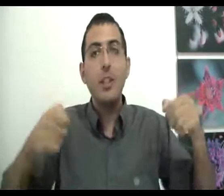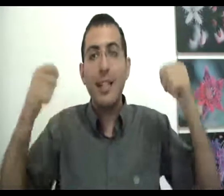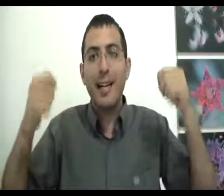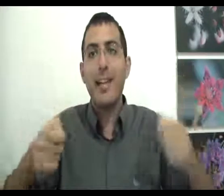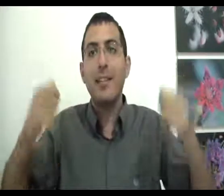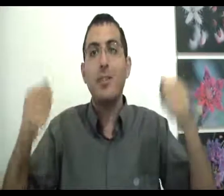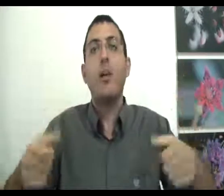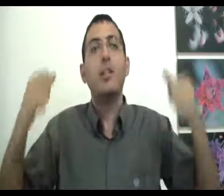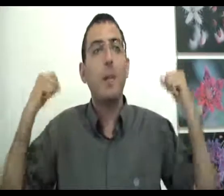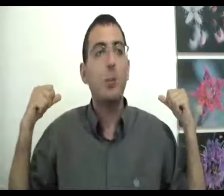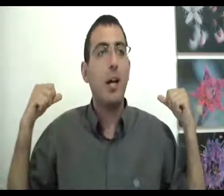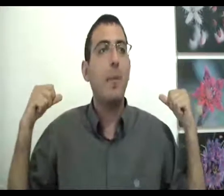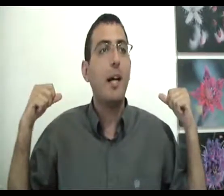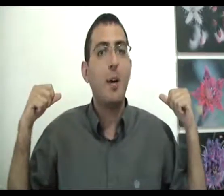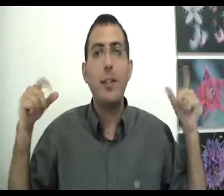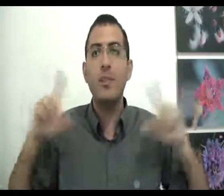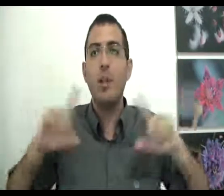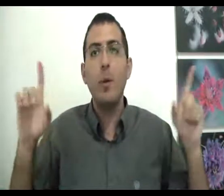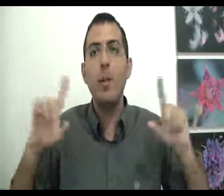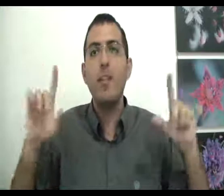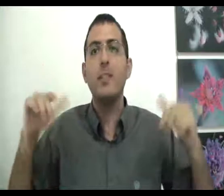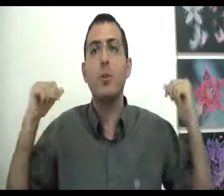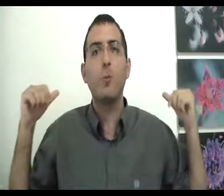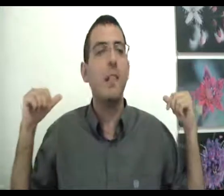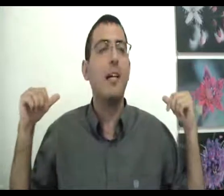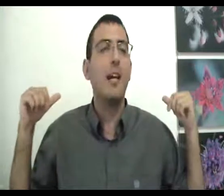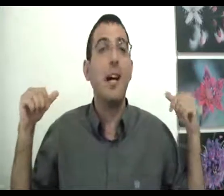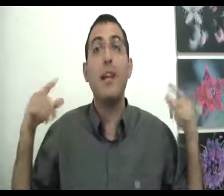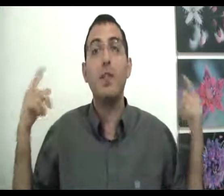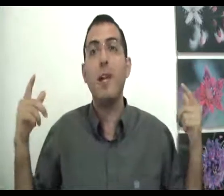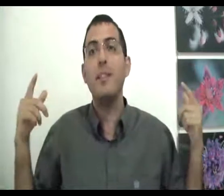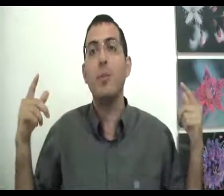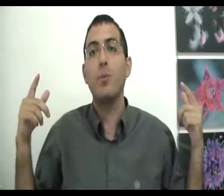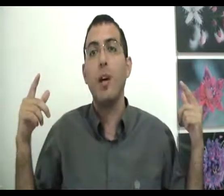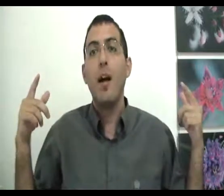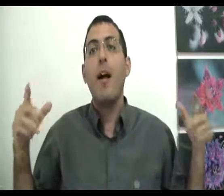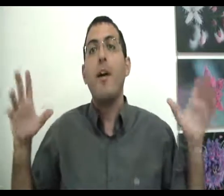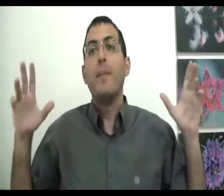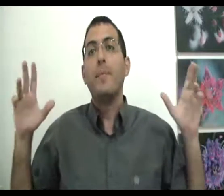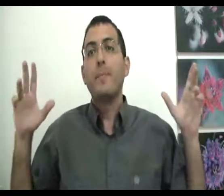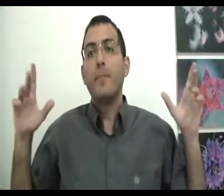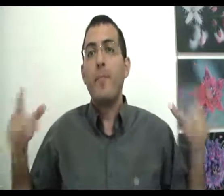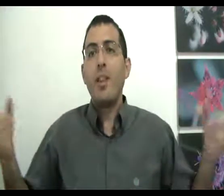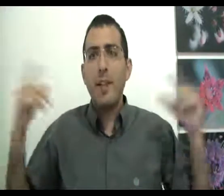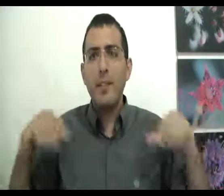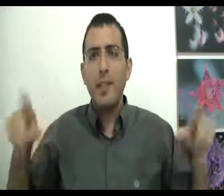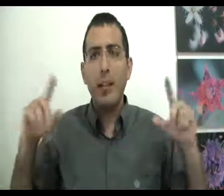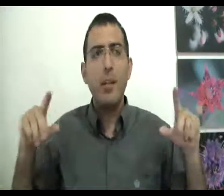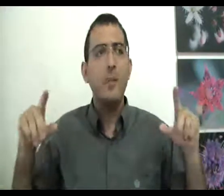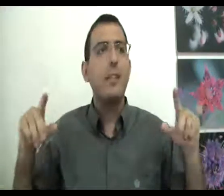שכרגע אתה זוכר שמשהו קרה ברגע הקודם זה לא מחויב המציאות שהוא באמת קרה זה רק אפשרי המציאות ועכשיו אני אגיד יותר מזה